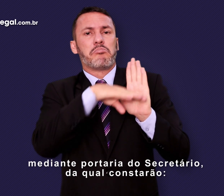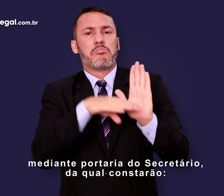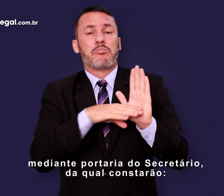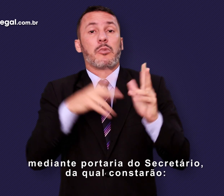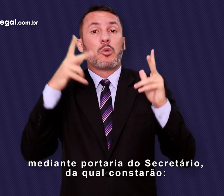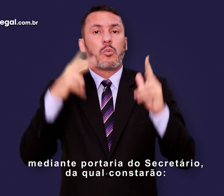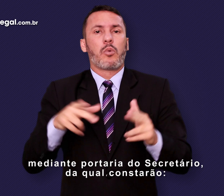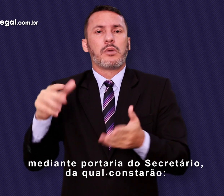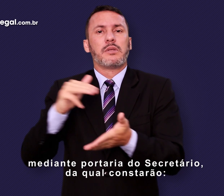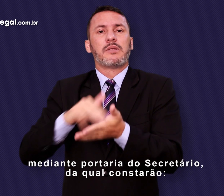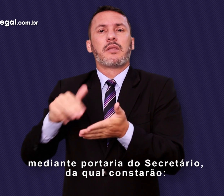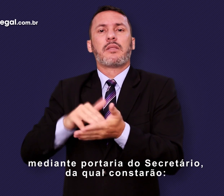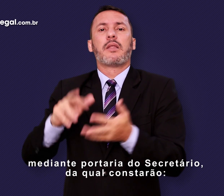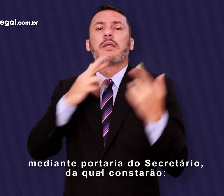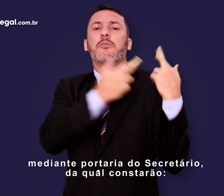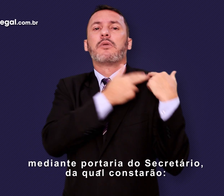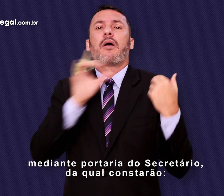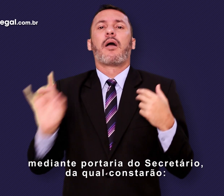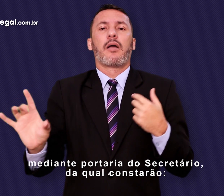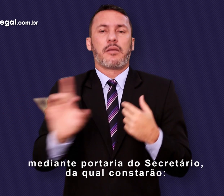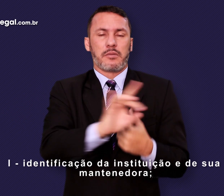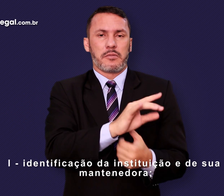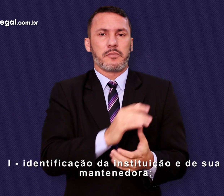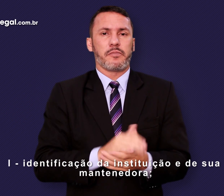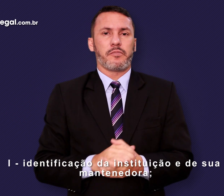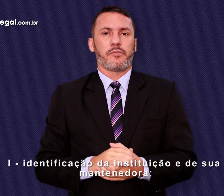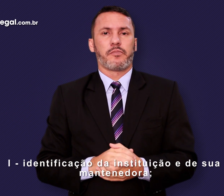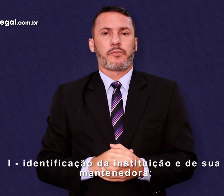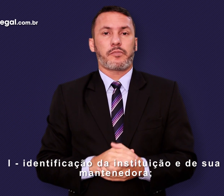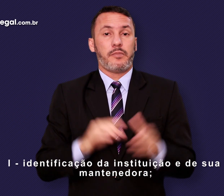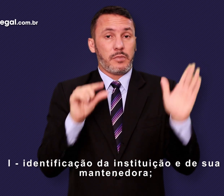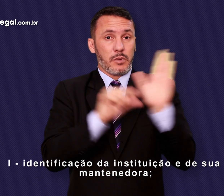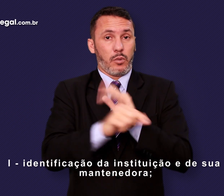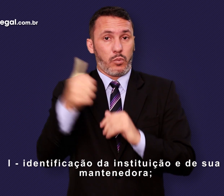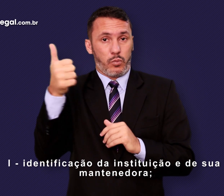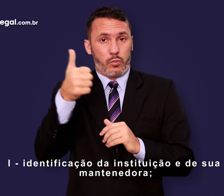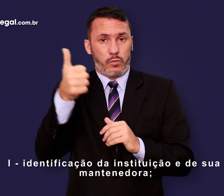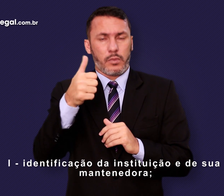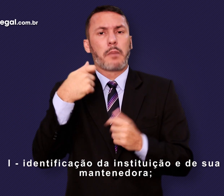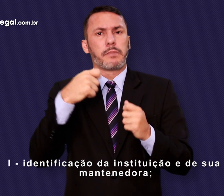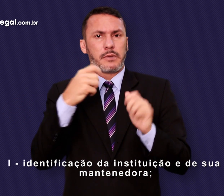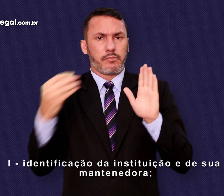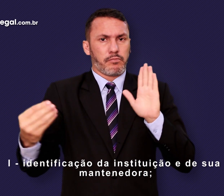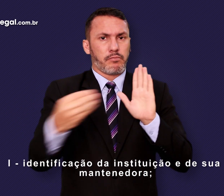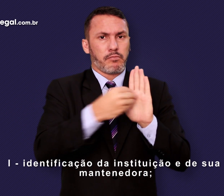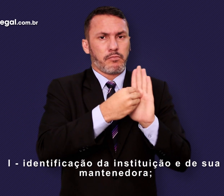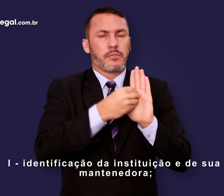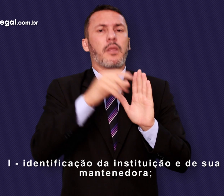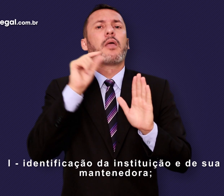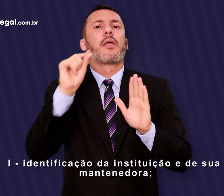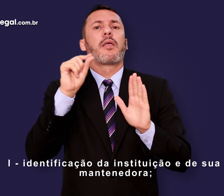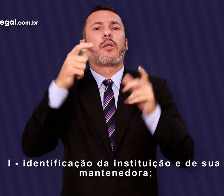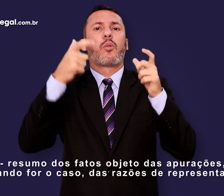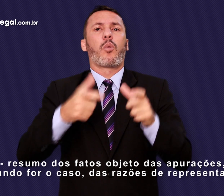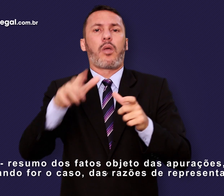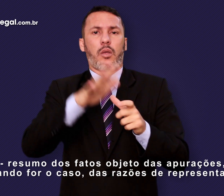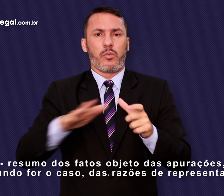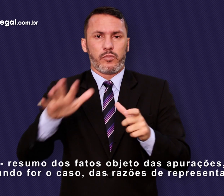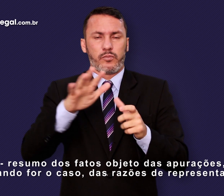portaria do secretário, da qual constarão, inciso 1, Identificação da instituição e de sua mantenedora, inciso 2,